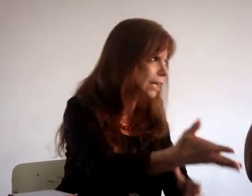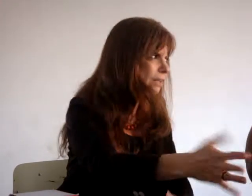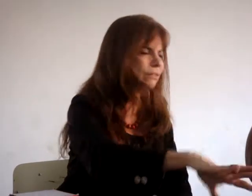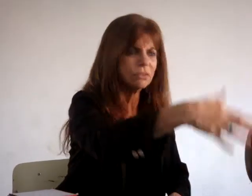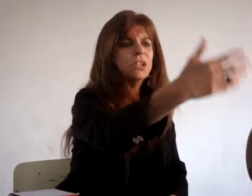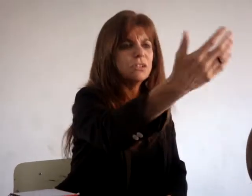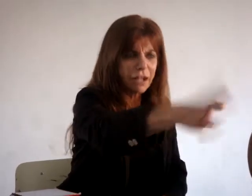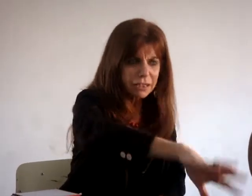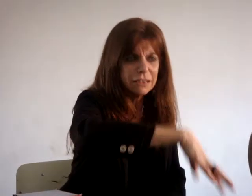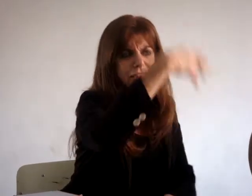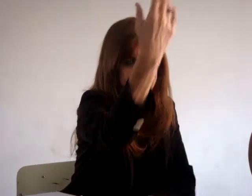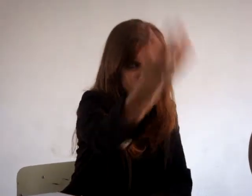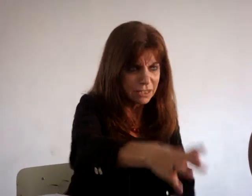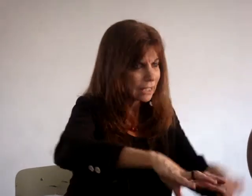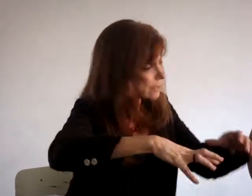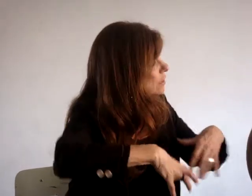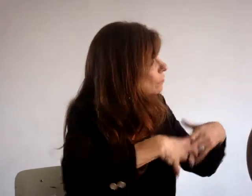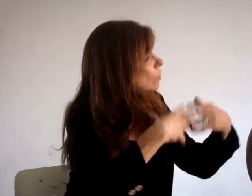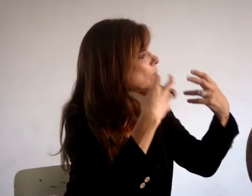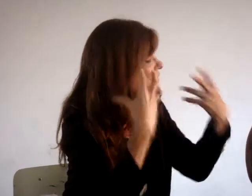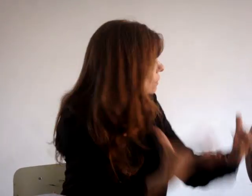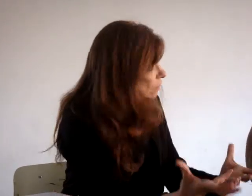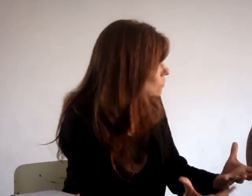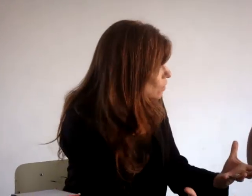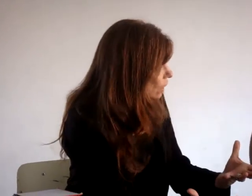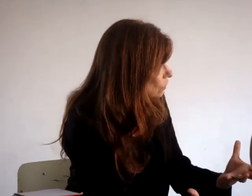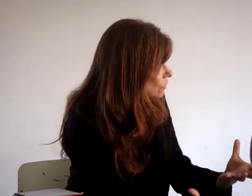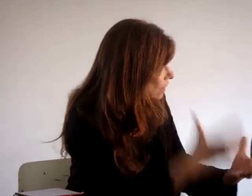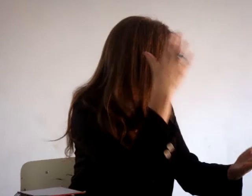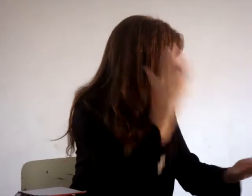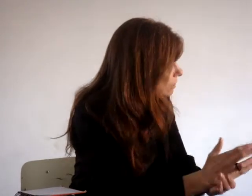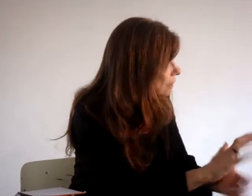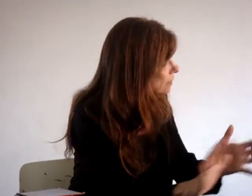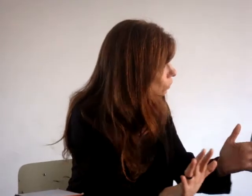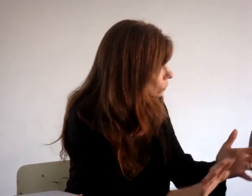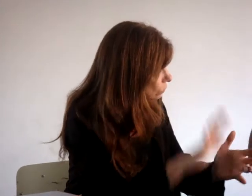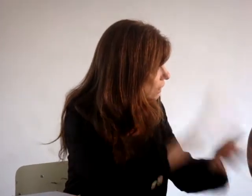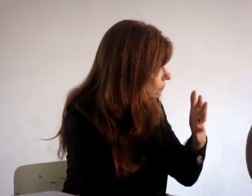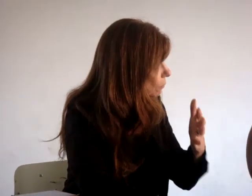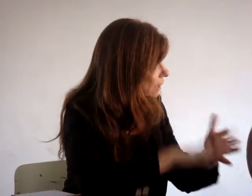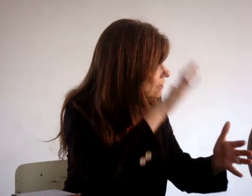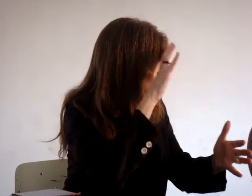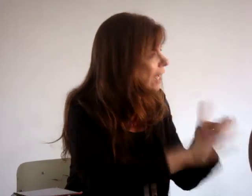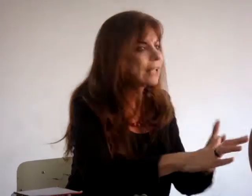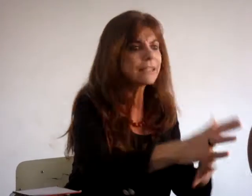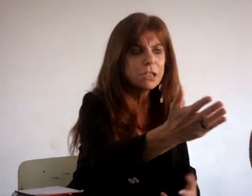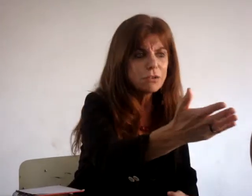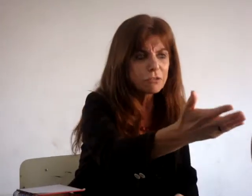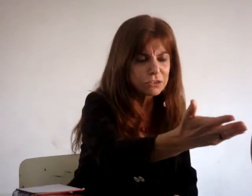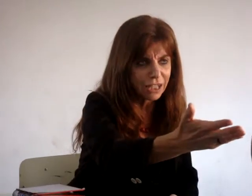que é o bacana, etc. Quer dizer, nós não temos mais direitos sociais, nós criminalizamos tudo. Desde a pobreza, até menino que falta